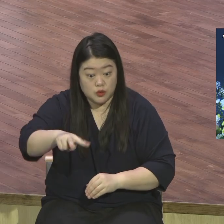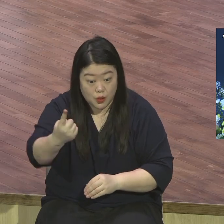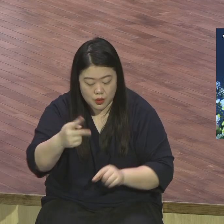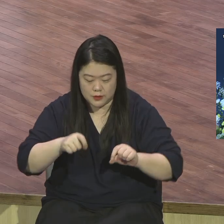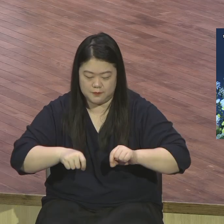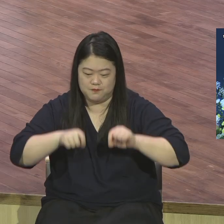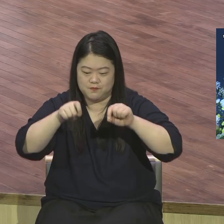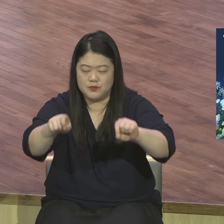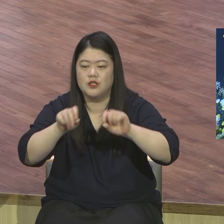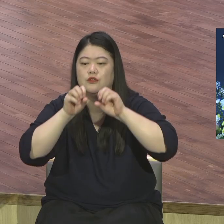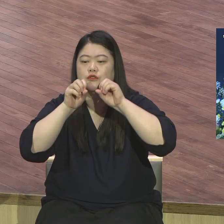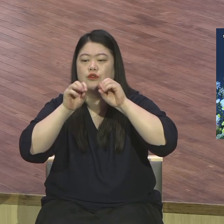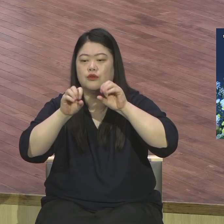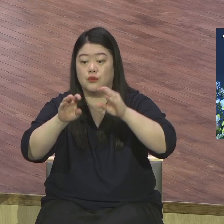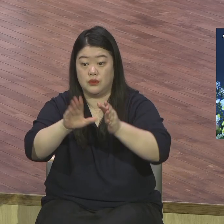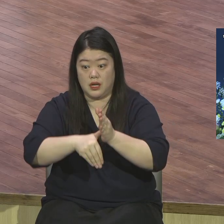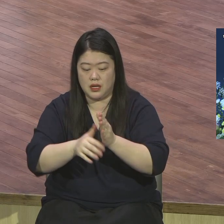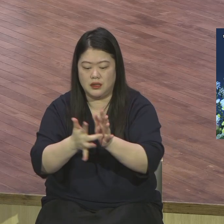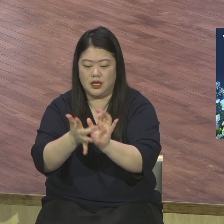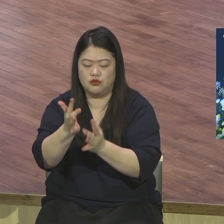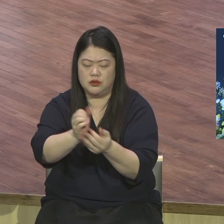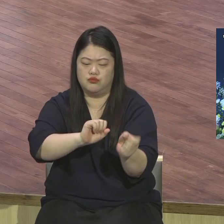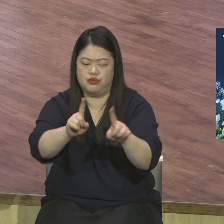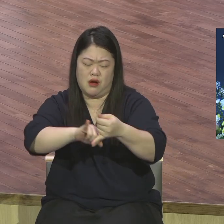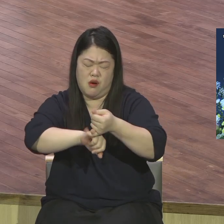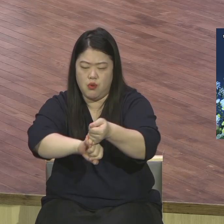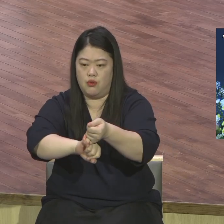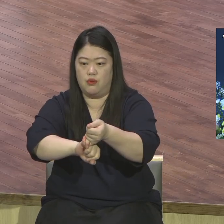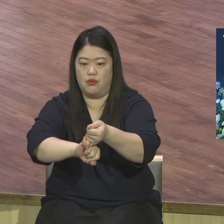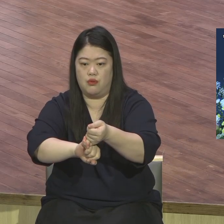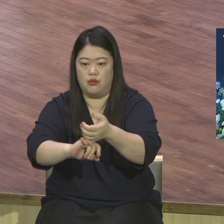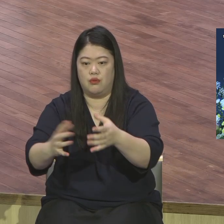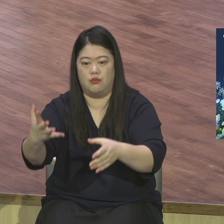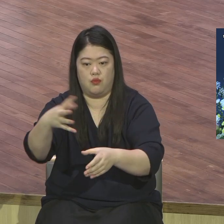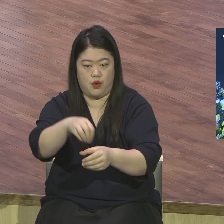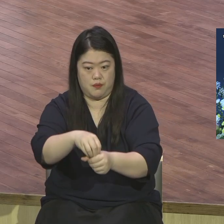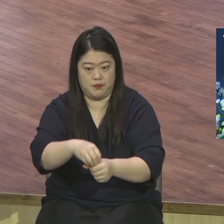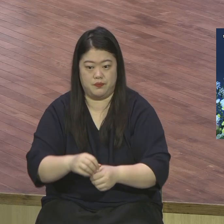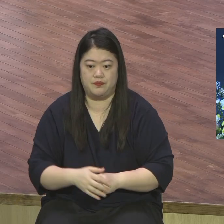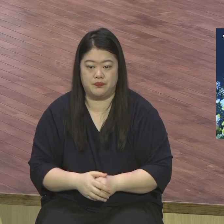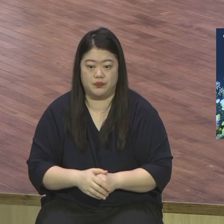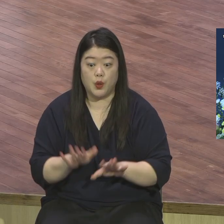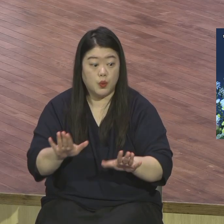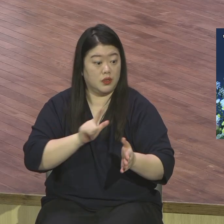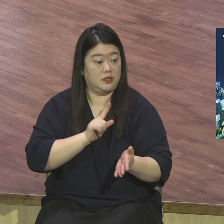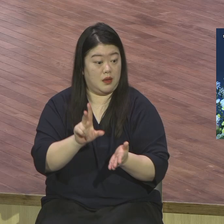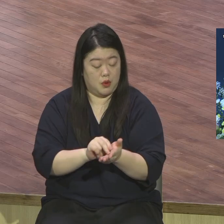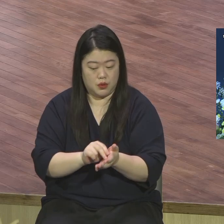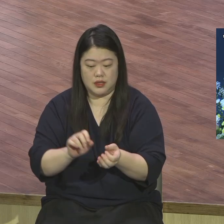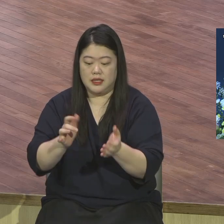받았습니다 우리들도 부활의 주를 따르는 제자가 되는 것이 당연한 겁니다